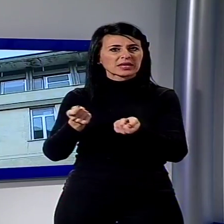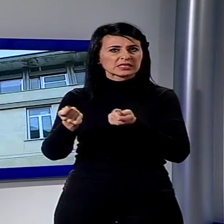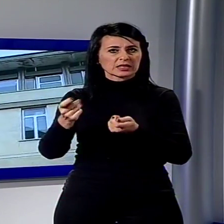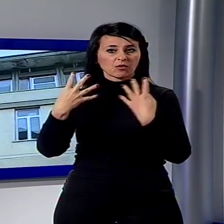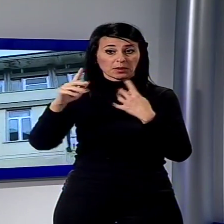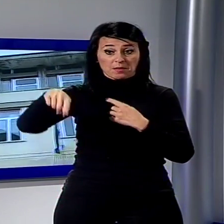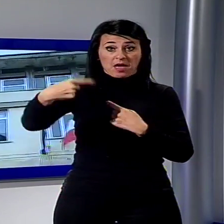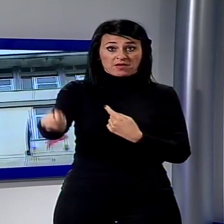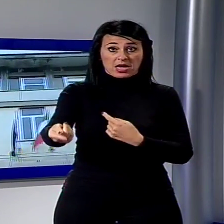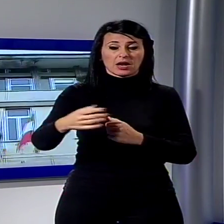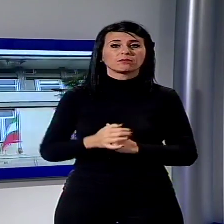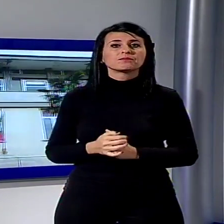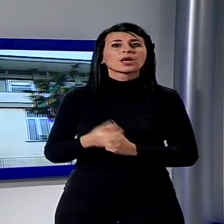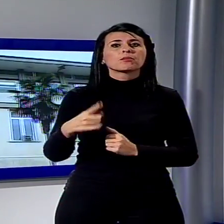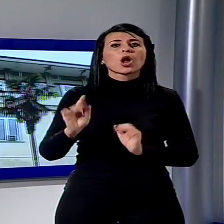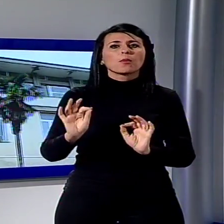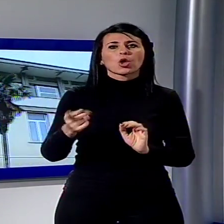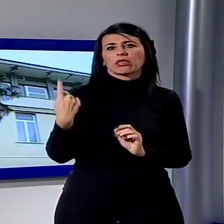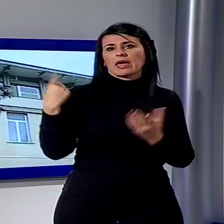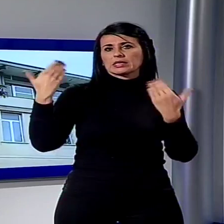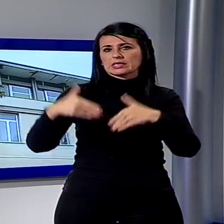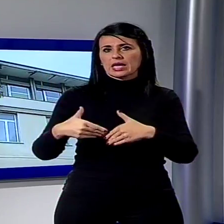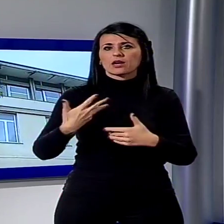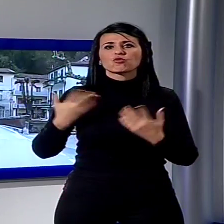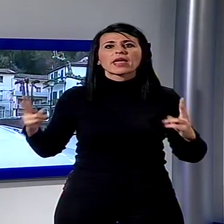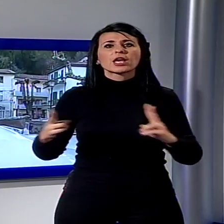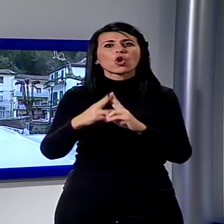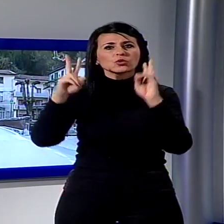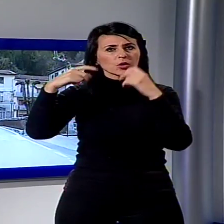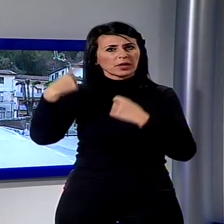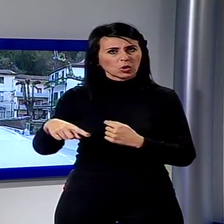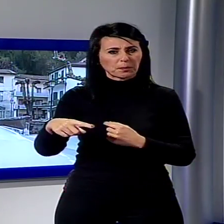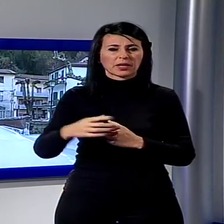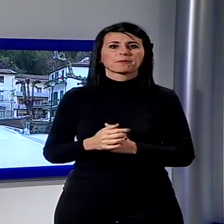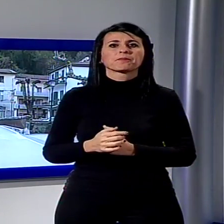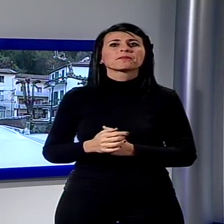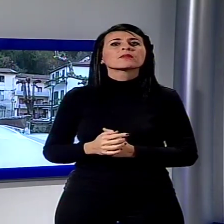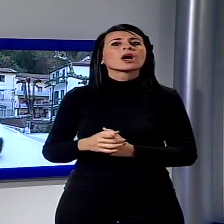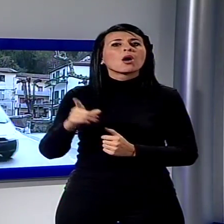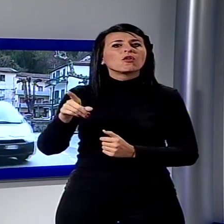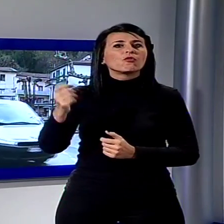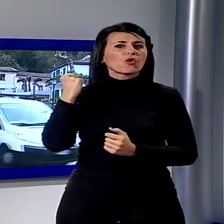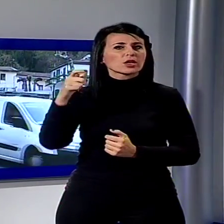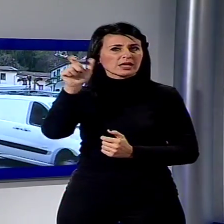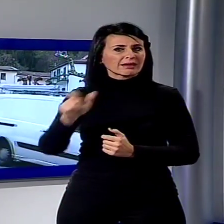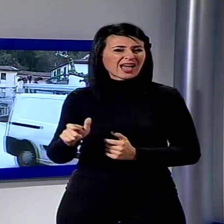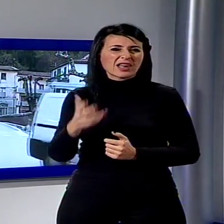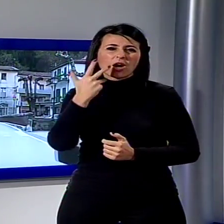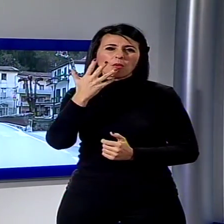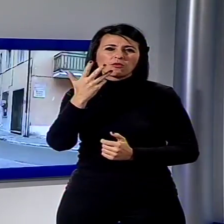'incontro di ieri sera, promosso da Forza Italia. Il partito, guidato in Versilia da Massimo Mallegni, punta a ricompattare il fronte dei